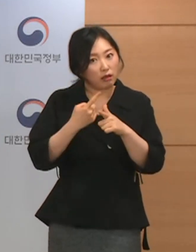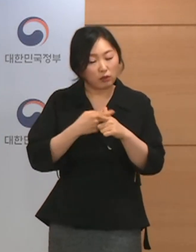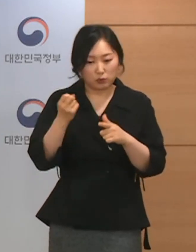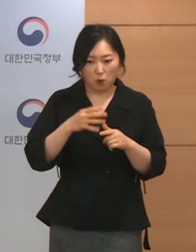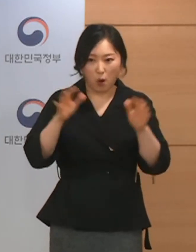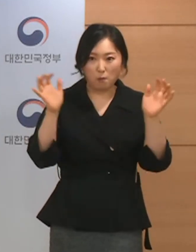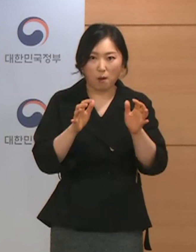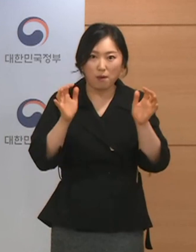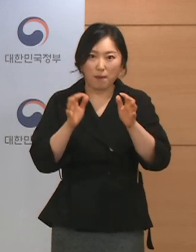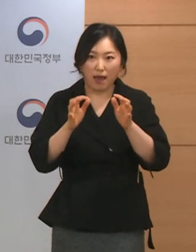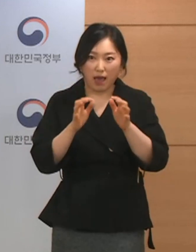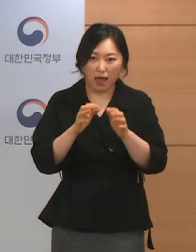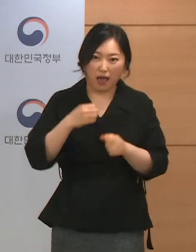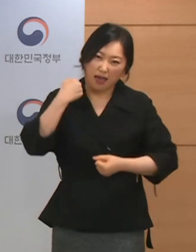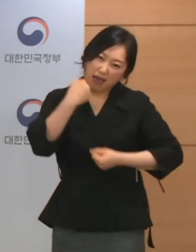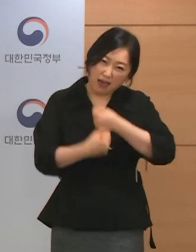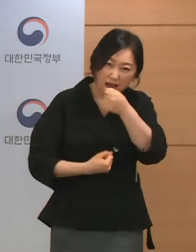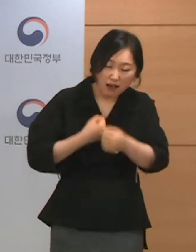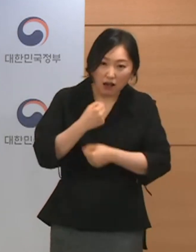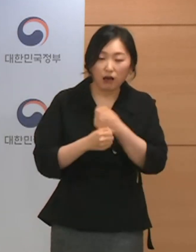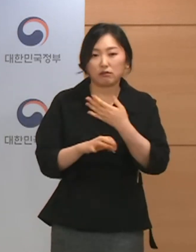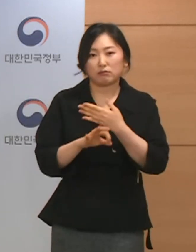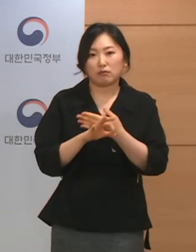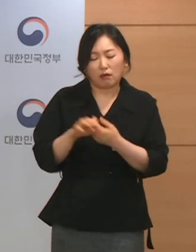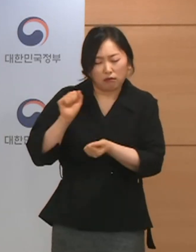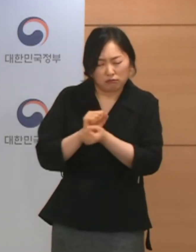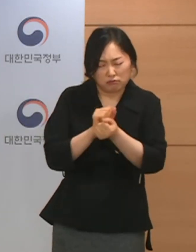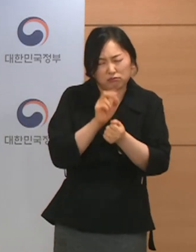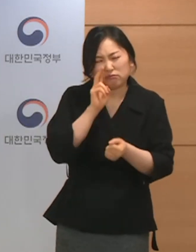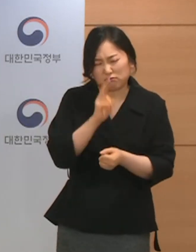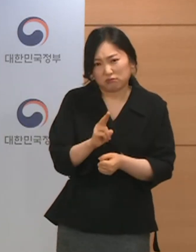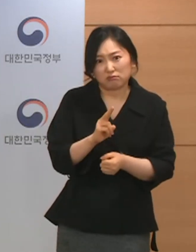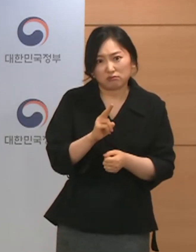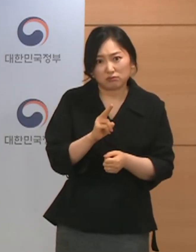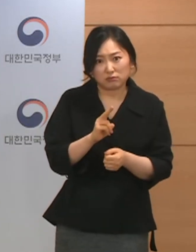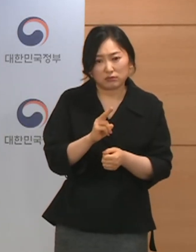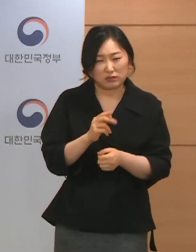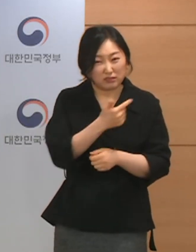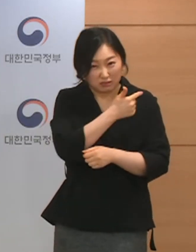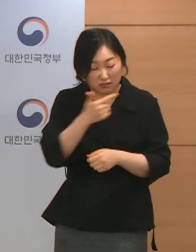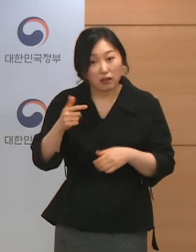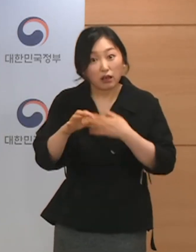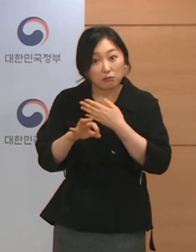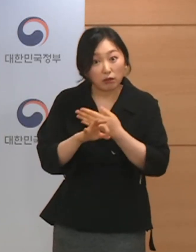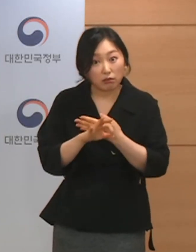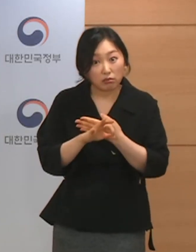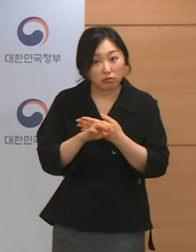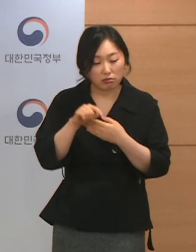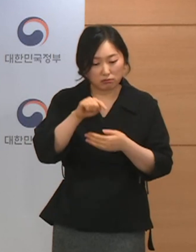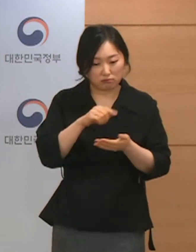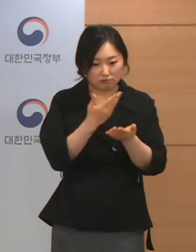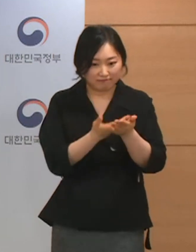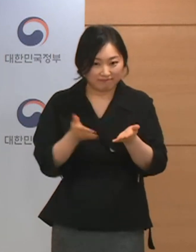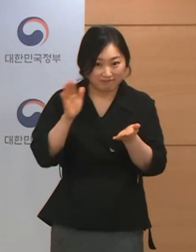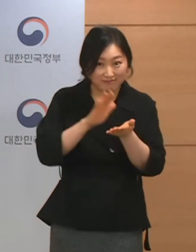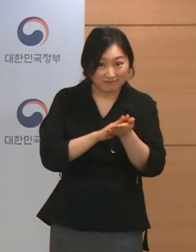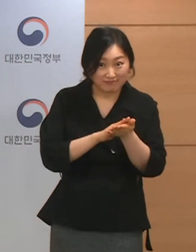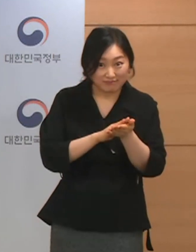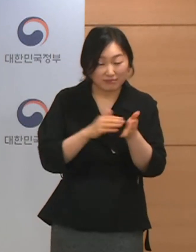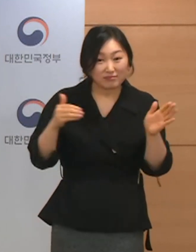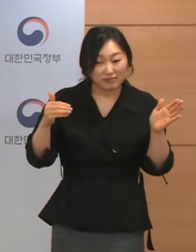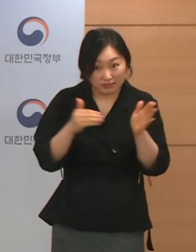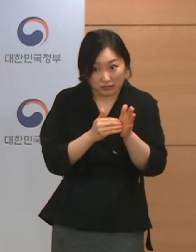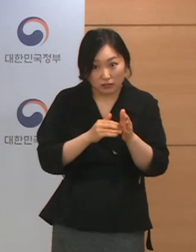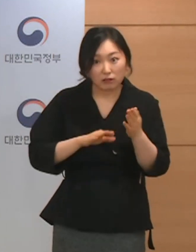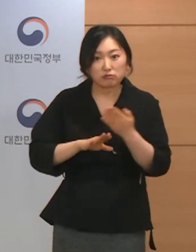급증하면서 감염의 위험성이 커진다면 이 전환과 함께 감염 환자가 증가할 우려도